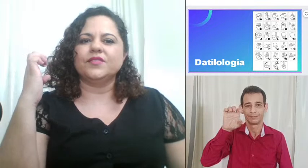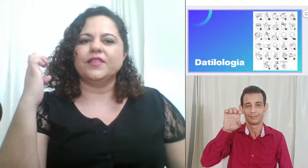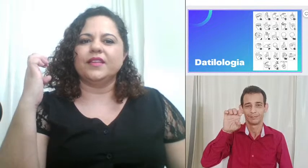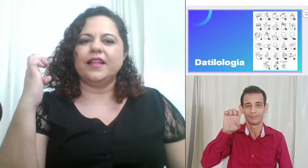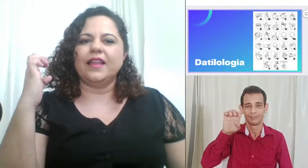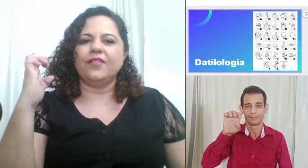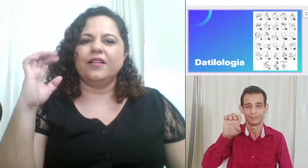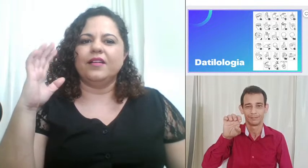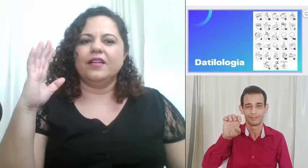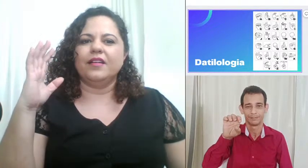verem ó